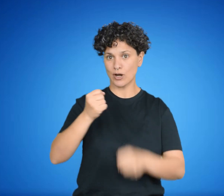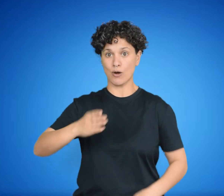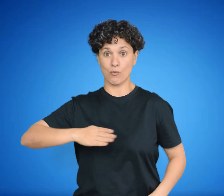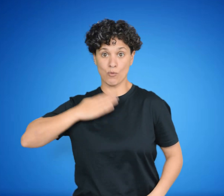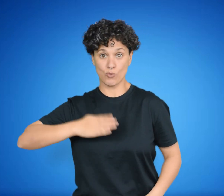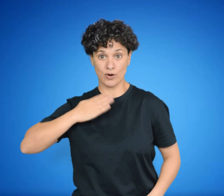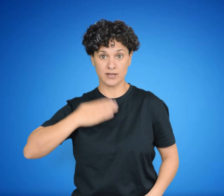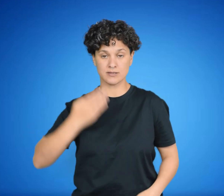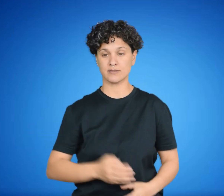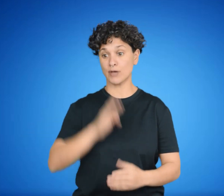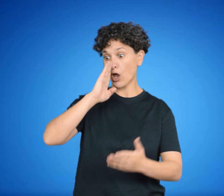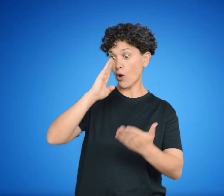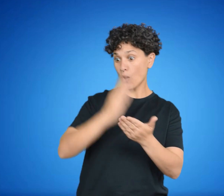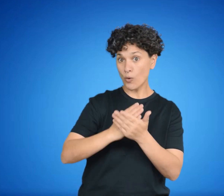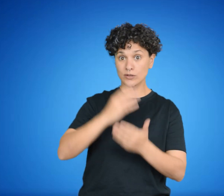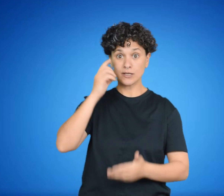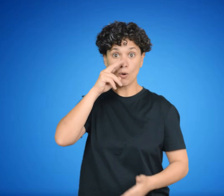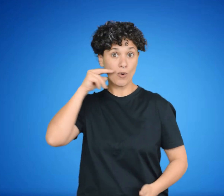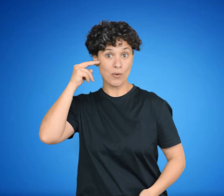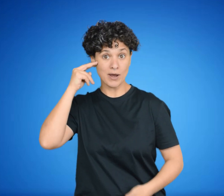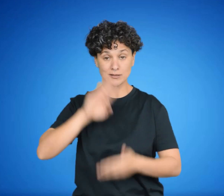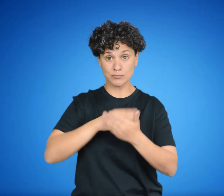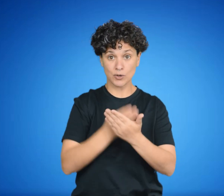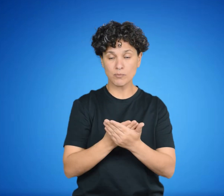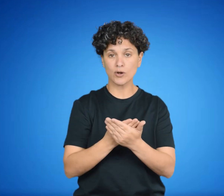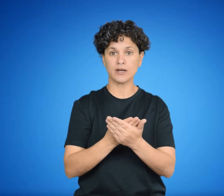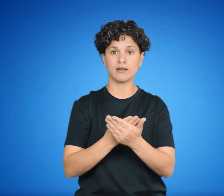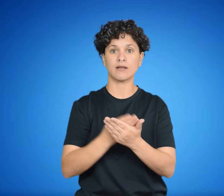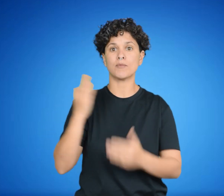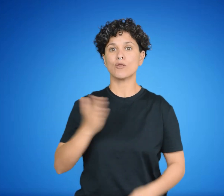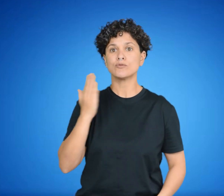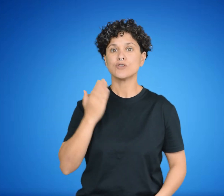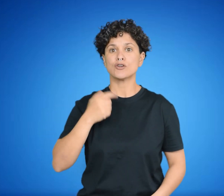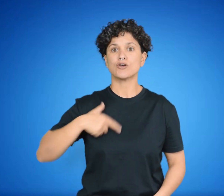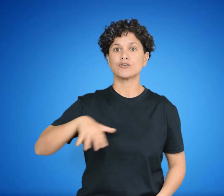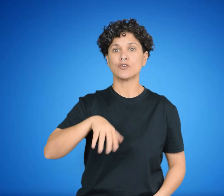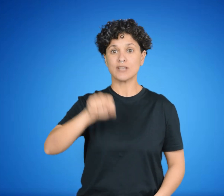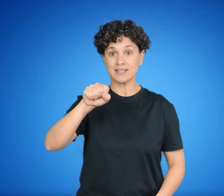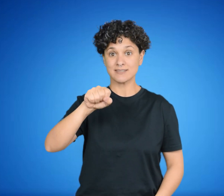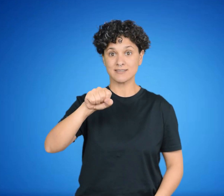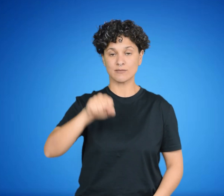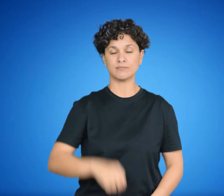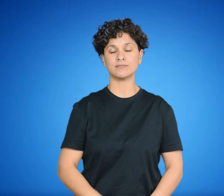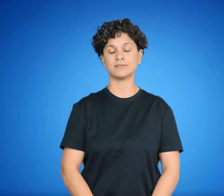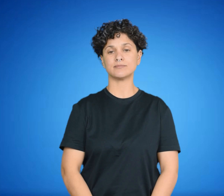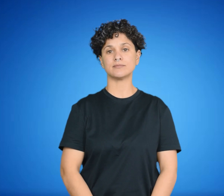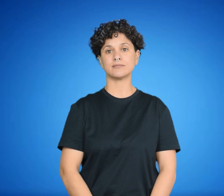burguesa Y finalmente, el proyectado por Marx, el modo de producción socialista